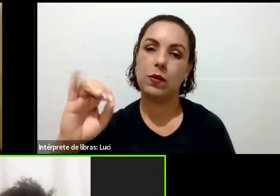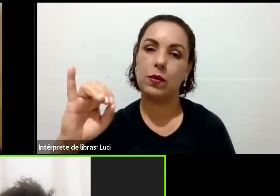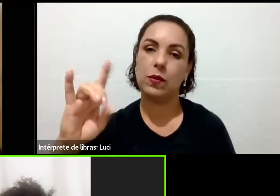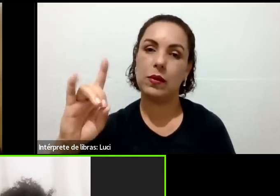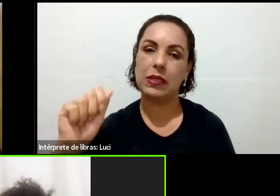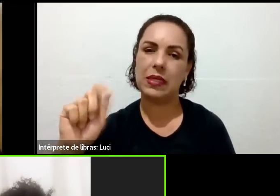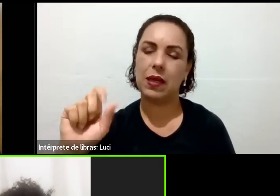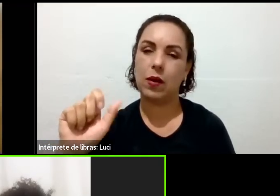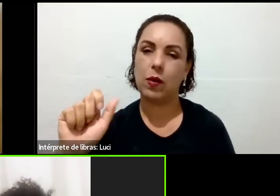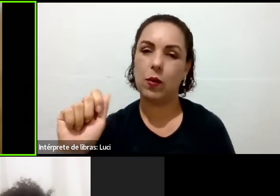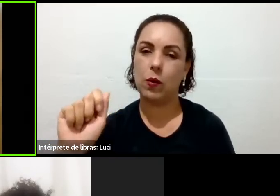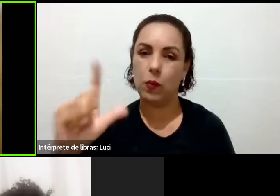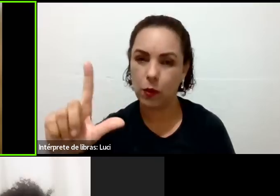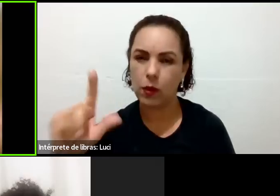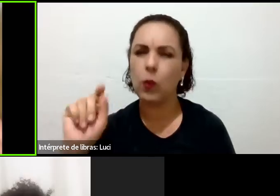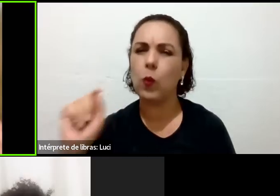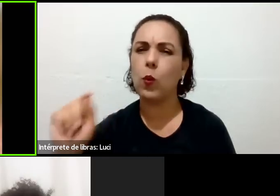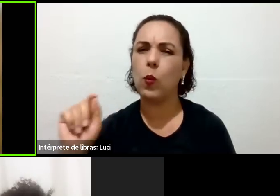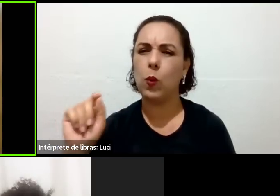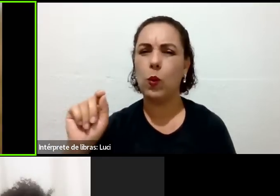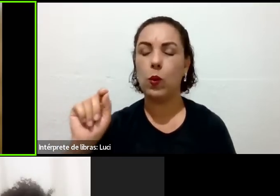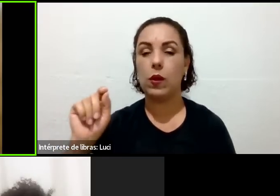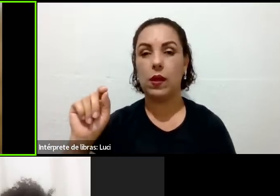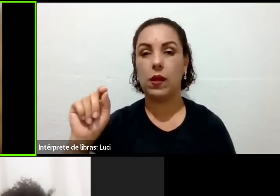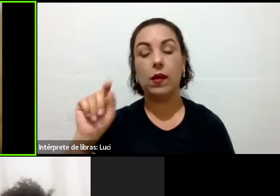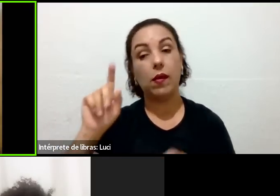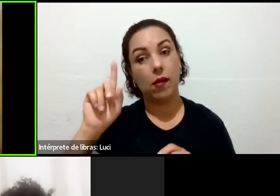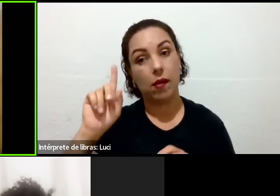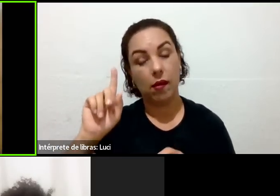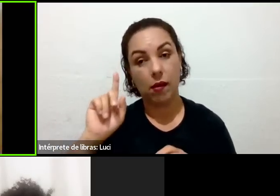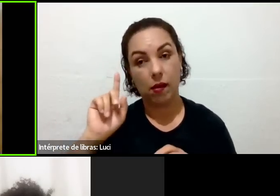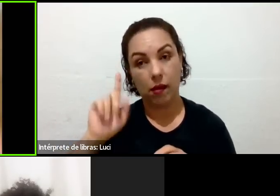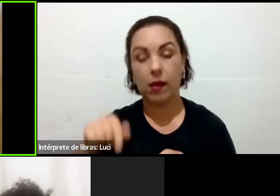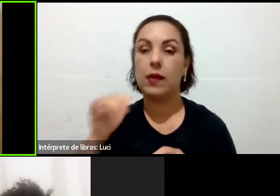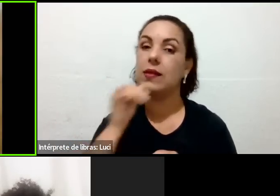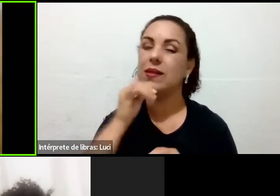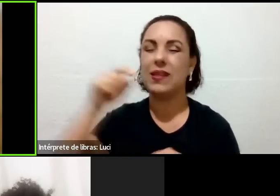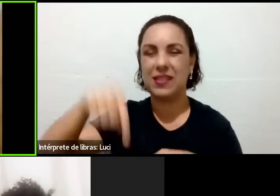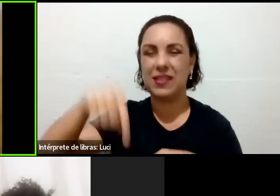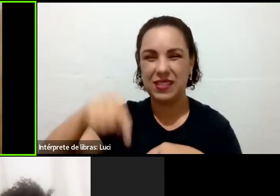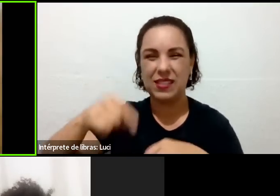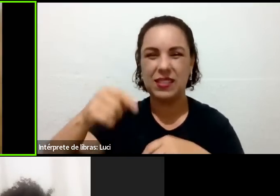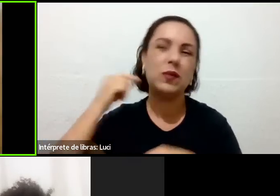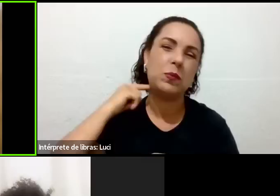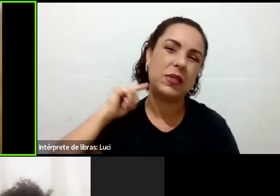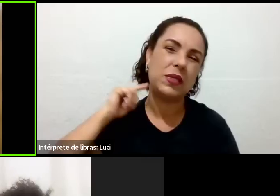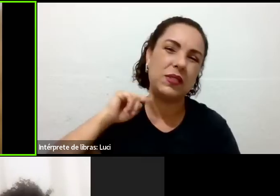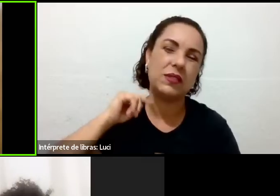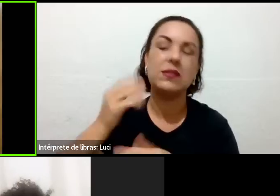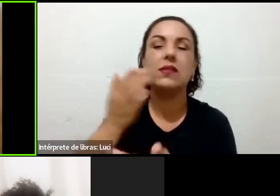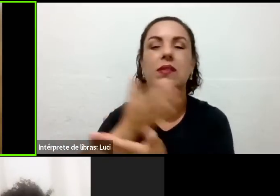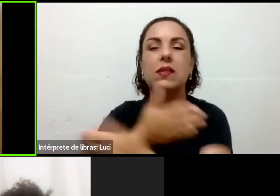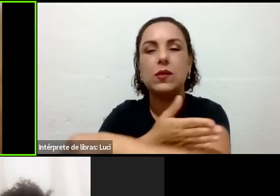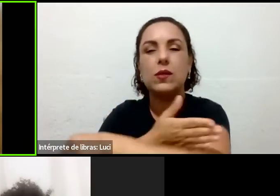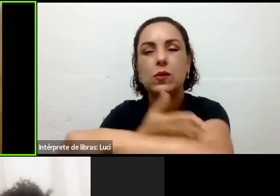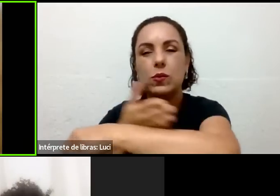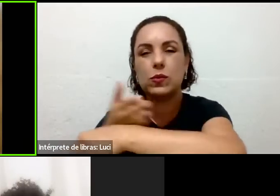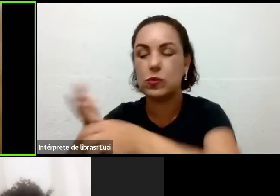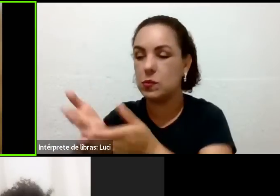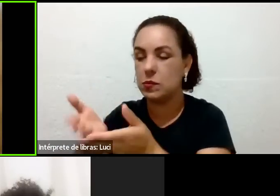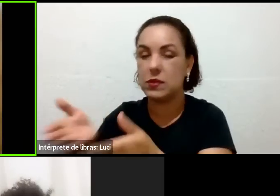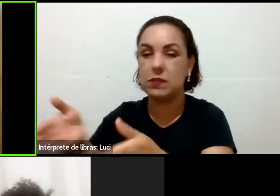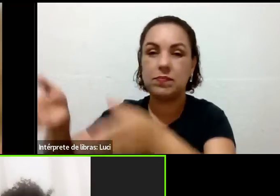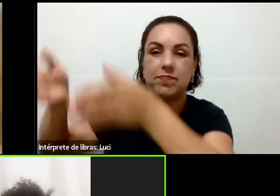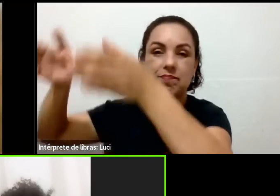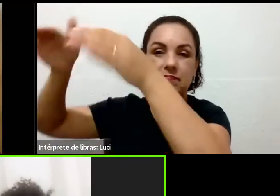eu sou mineiro também, então lá é comum a gente ter filtro de barro, só que o filtro de barro, ele vem com uma vela